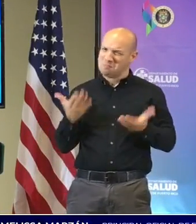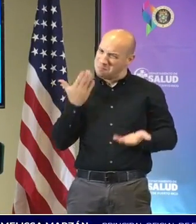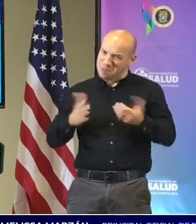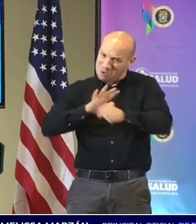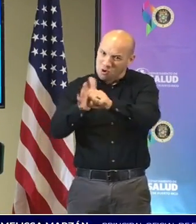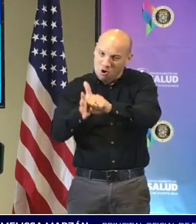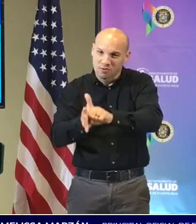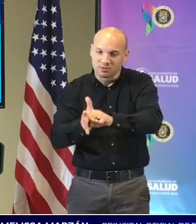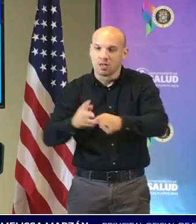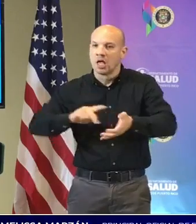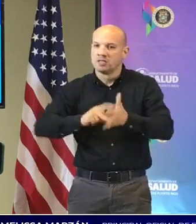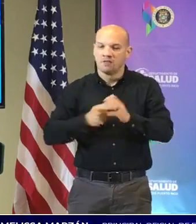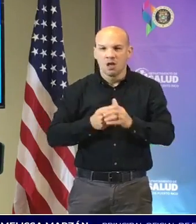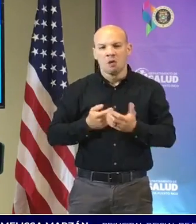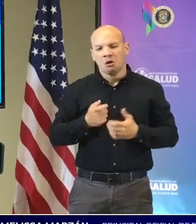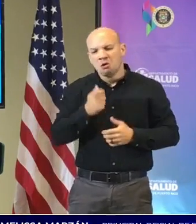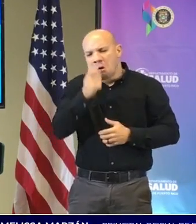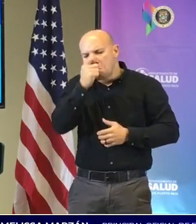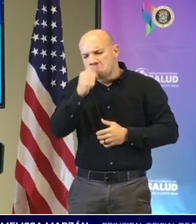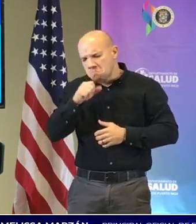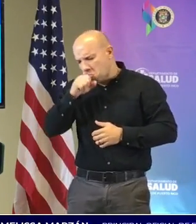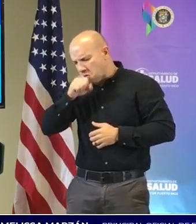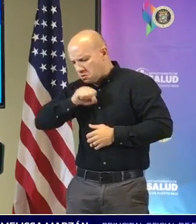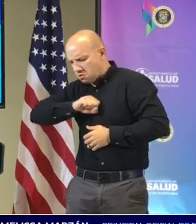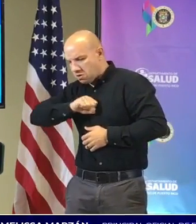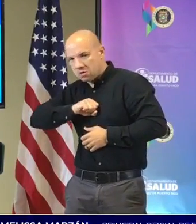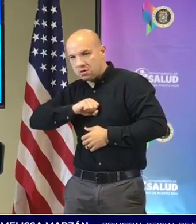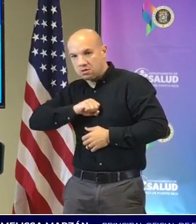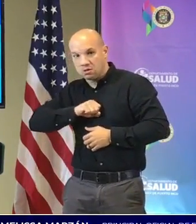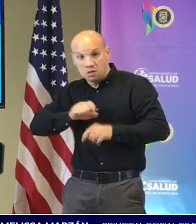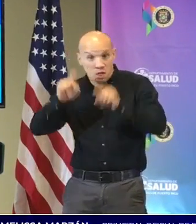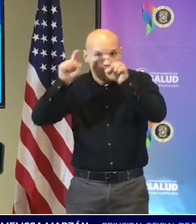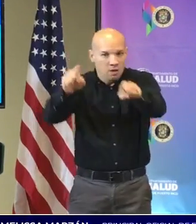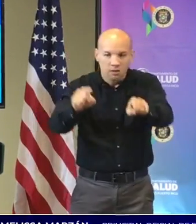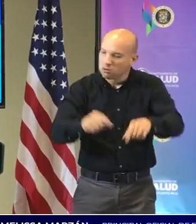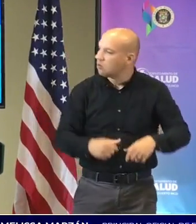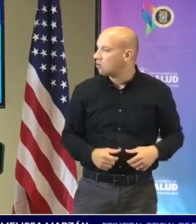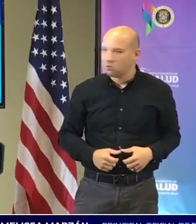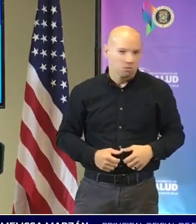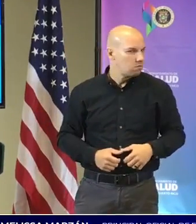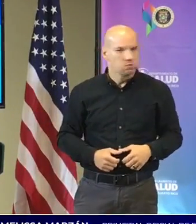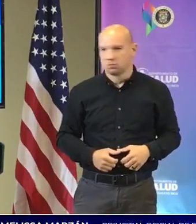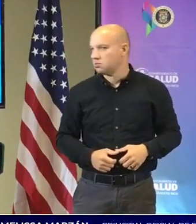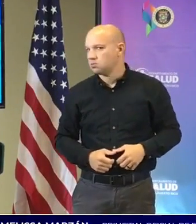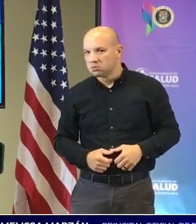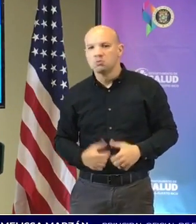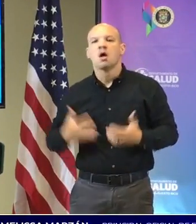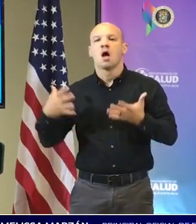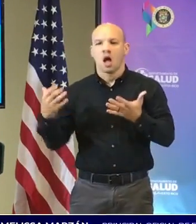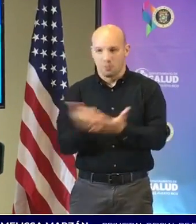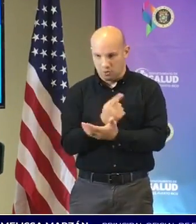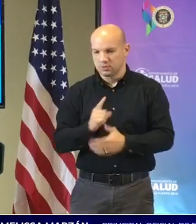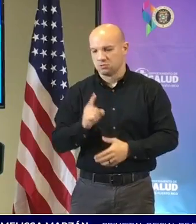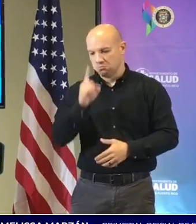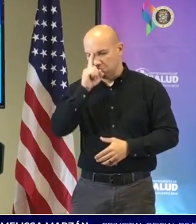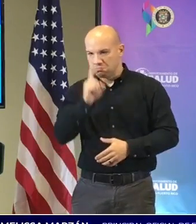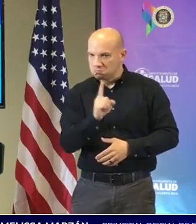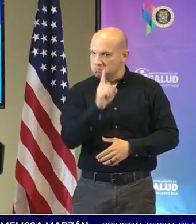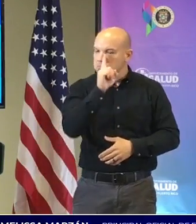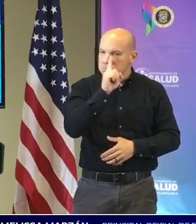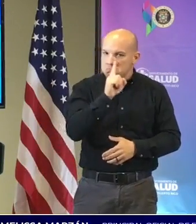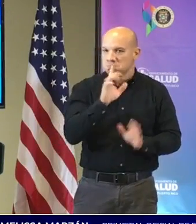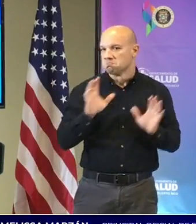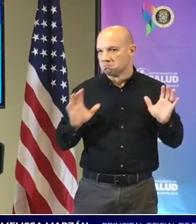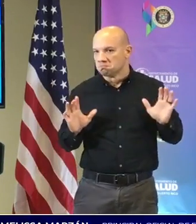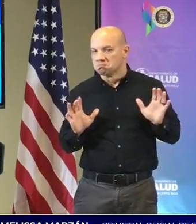síntomas que usted esté presentando evite la cantidad de contactos cercanos vaya a hacerse una prueba de COVID-19 así que yo creo que